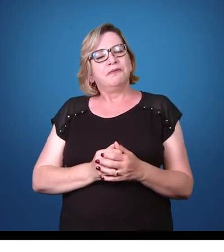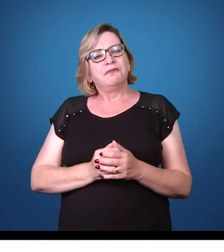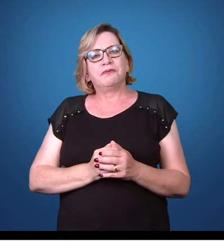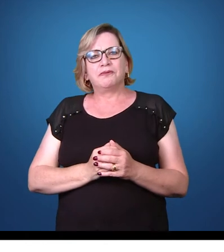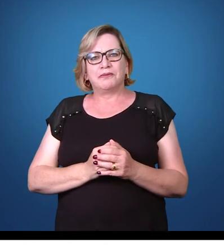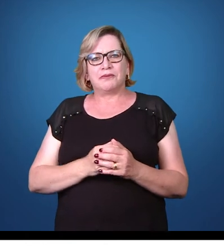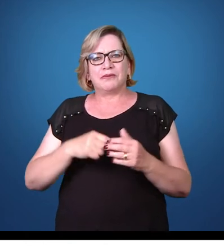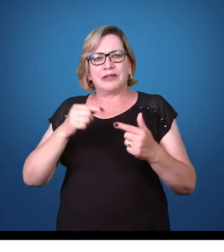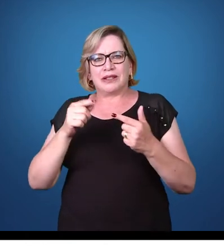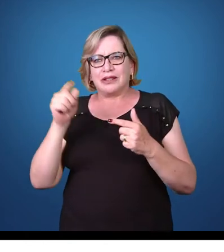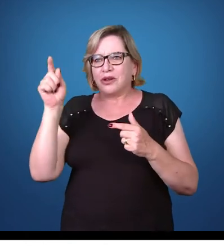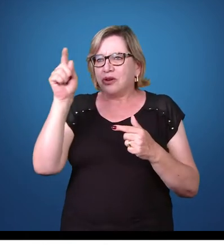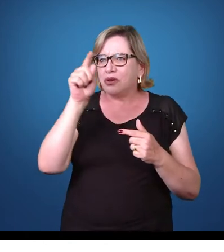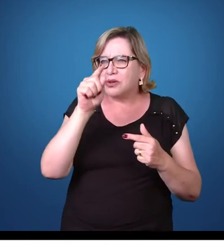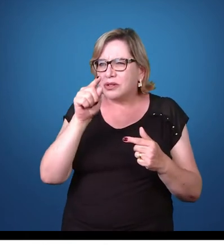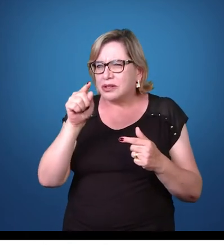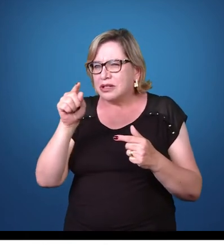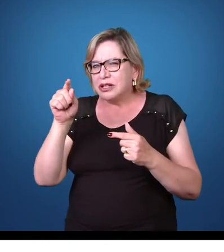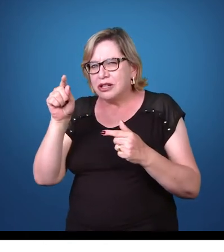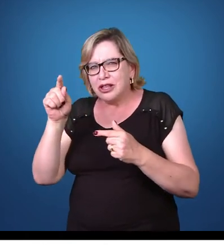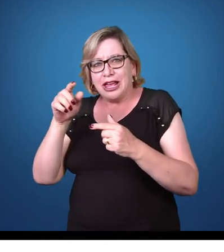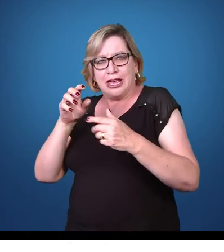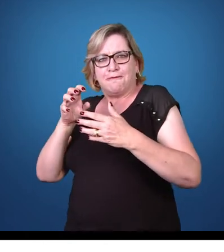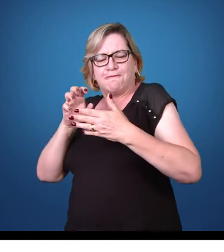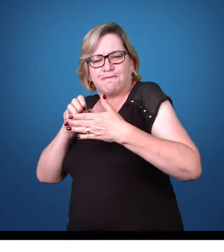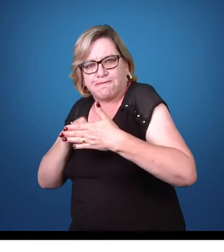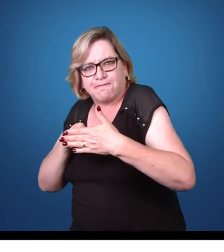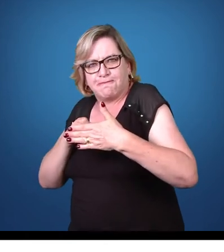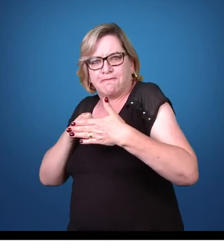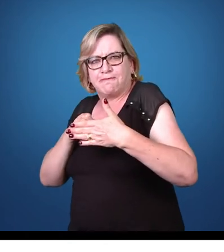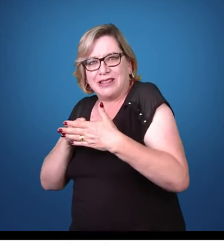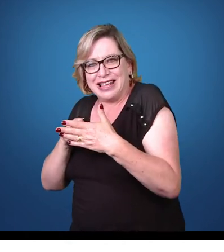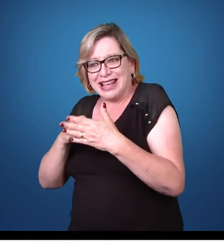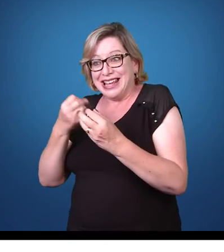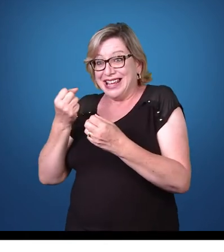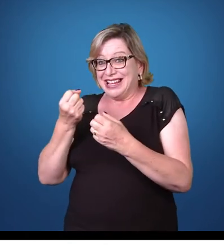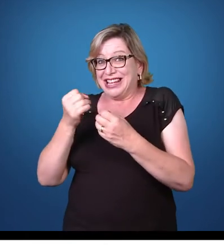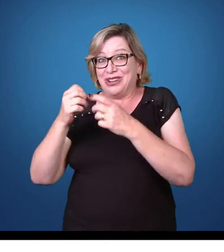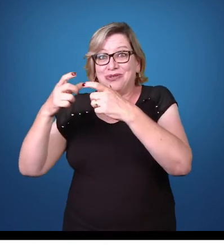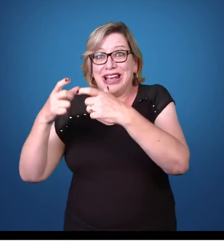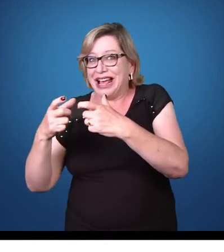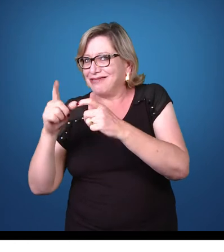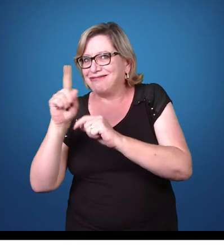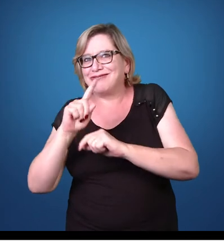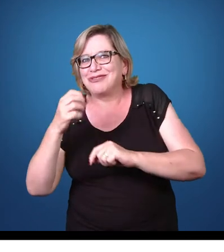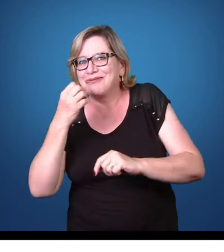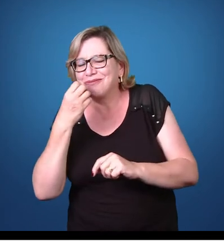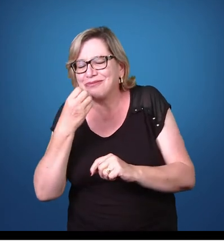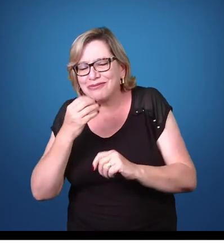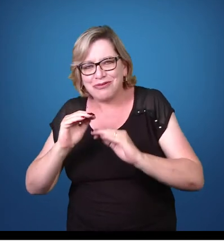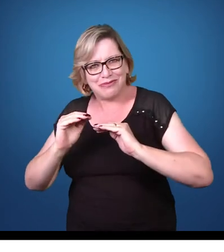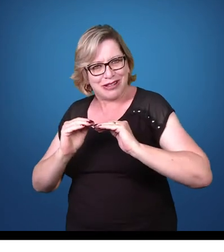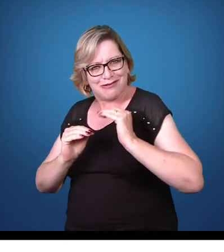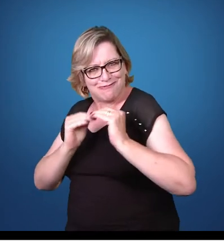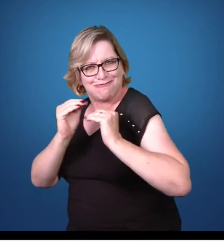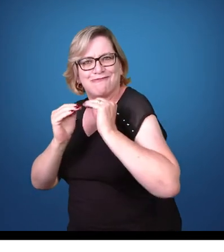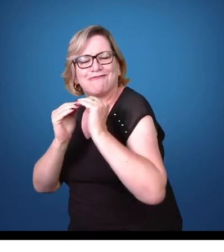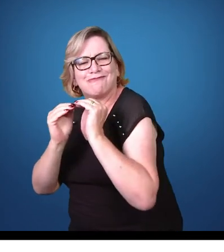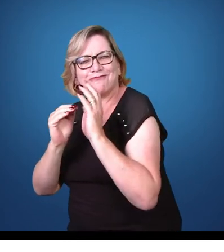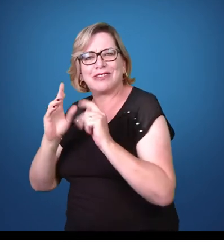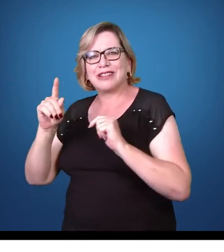O cisto é uma forma de resistência a ambientes não favoráveis ao desenvolvimento do parasita,